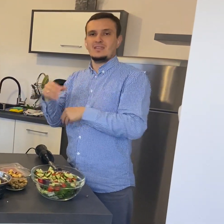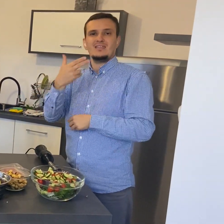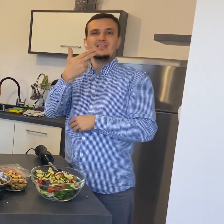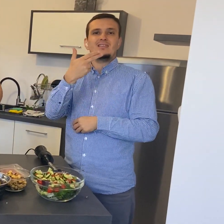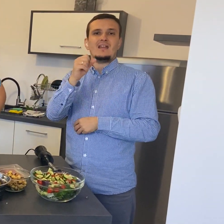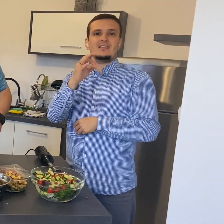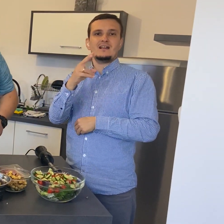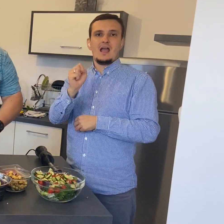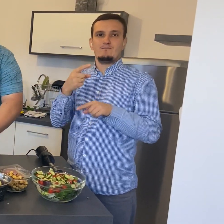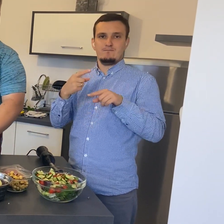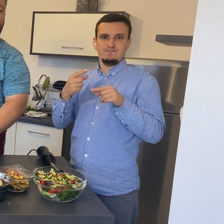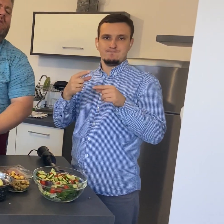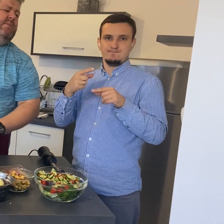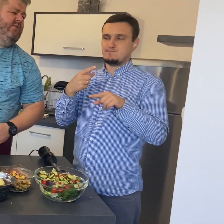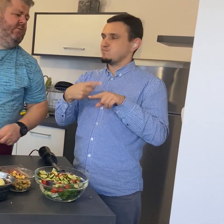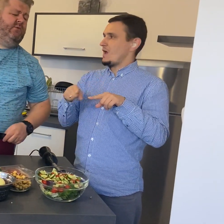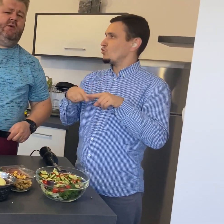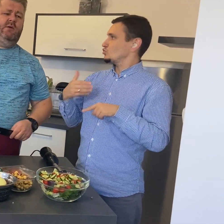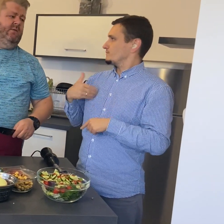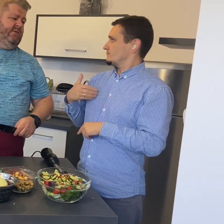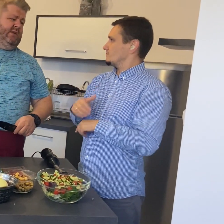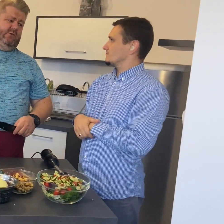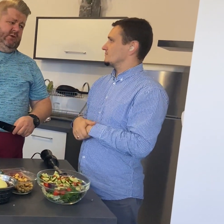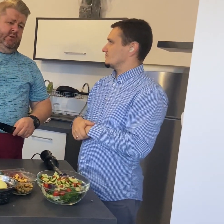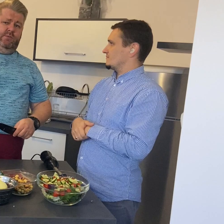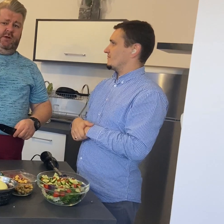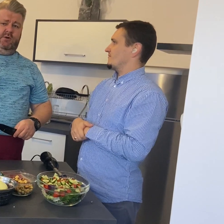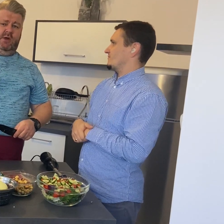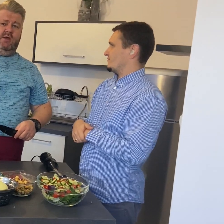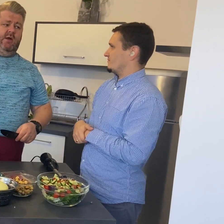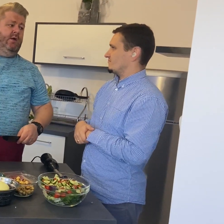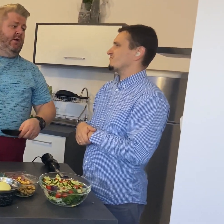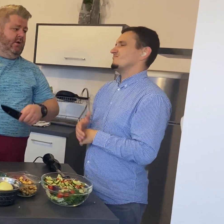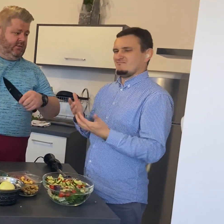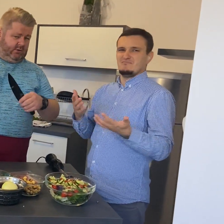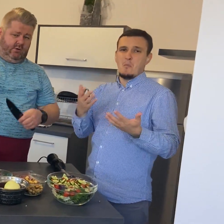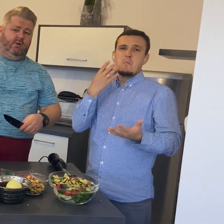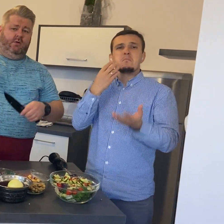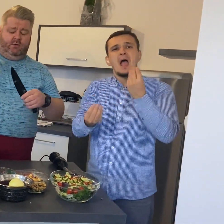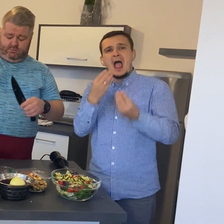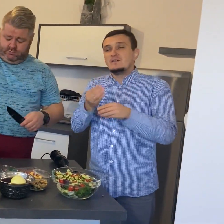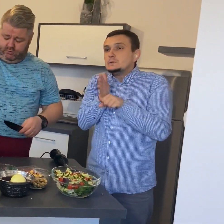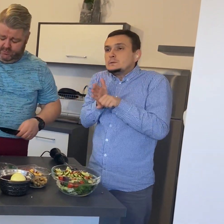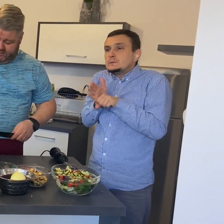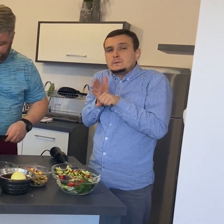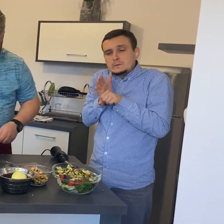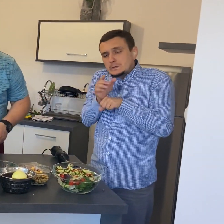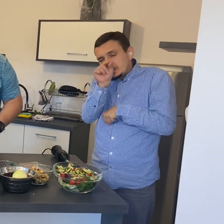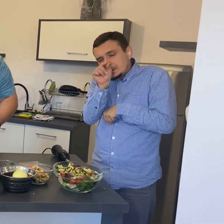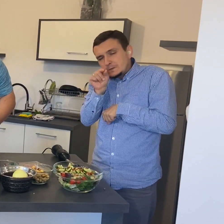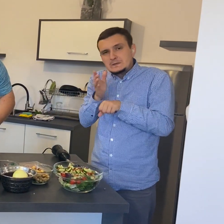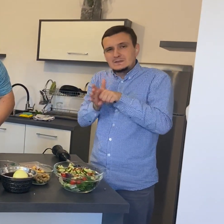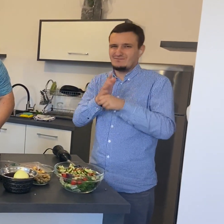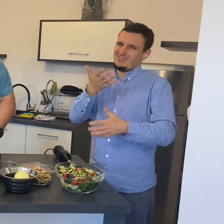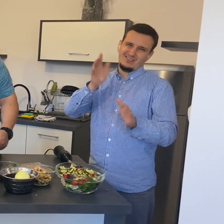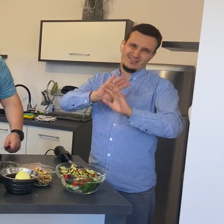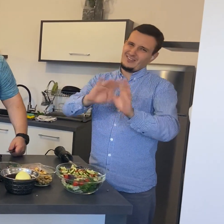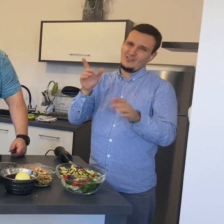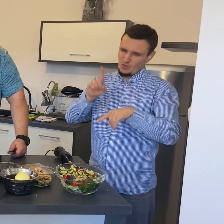Też nie bawimy się w strasznie drobne krojenie. Tylko grube kawałki. Matka pietruszki, proszę